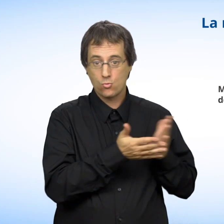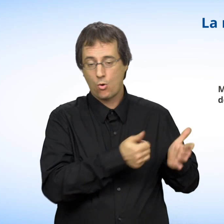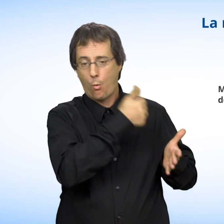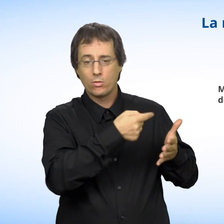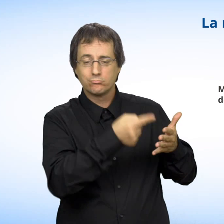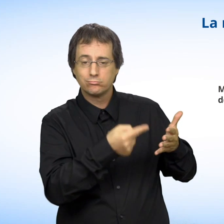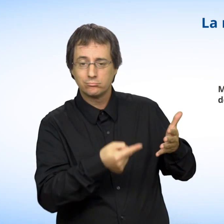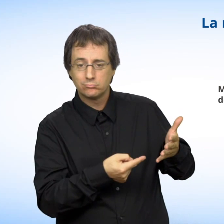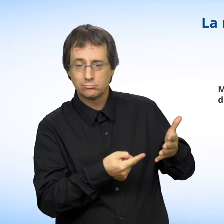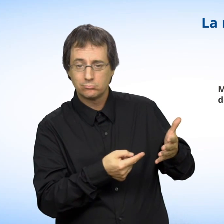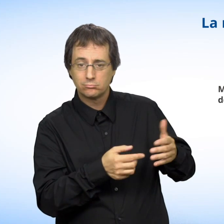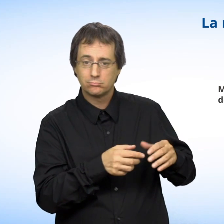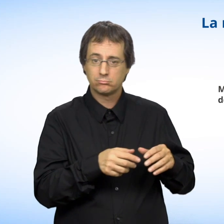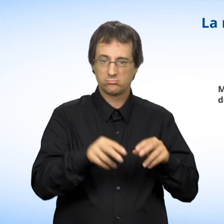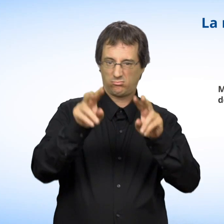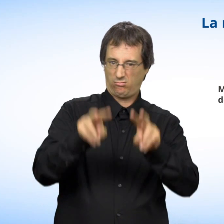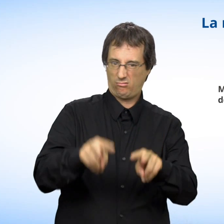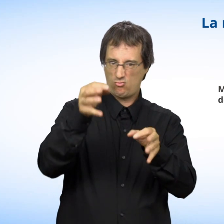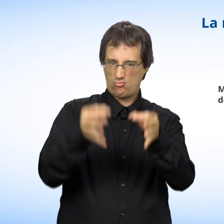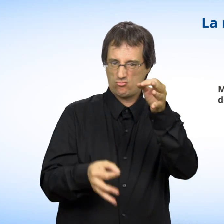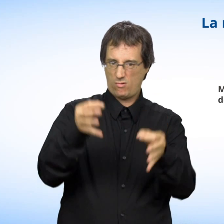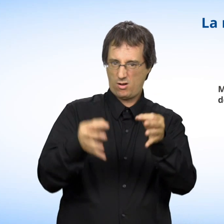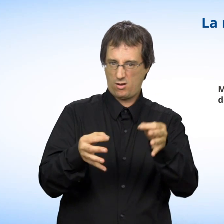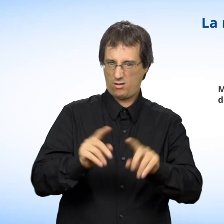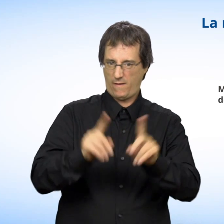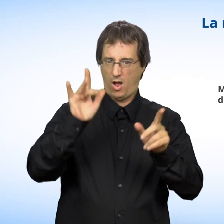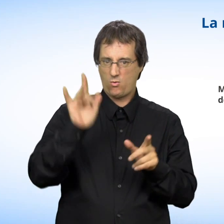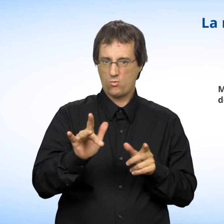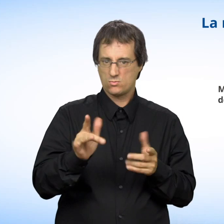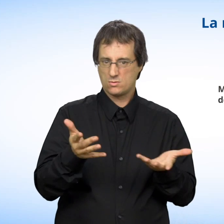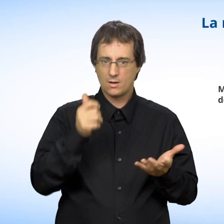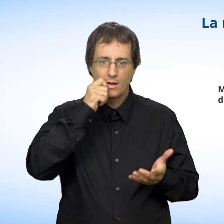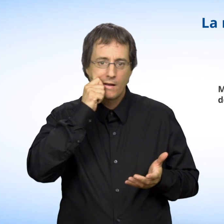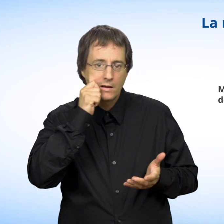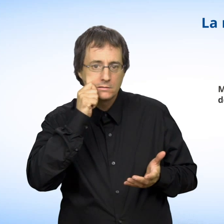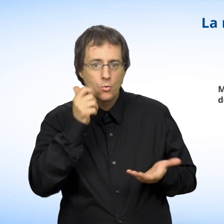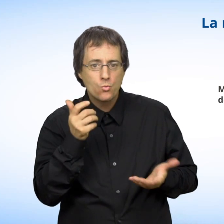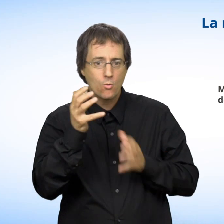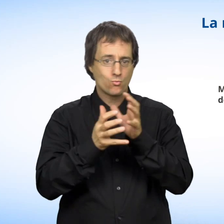Cela signifie qu'on ne peut vous traiter différemment en raison de votre race ou de votre couleur.